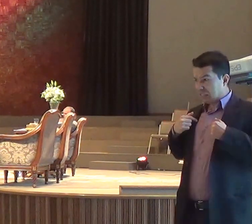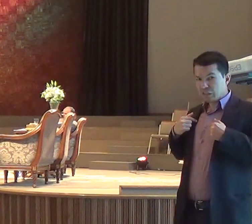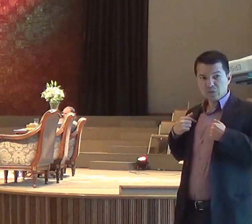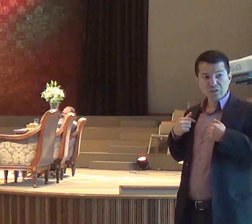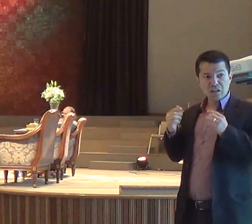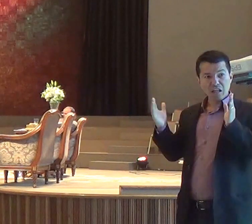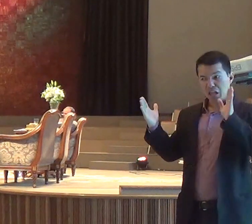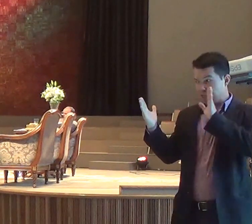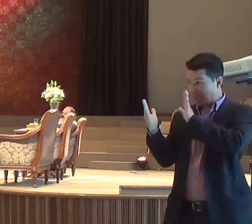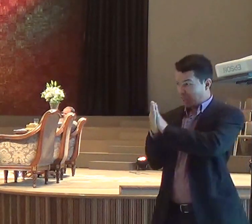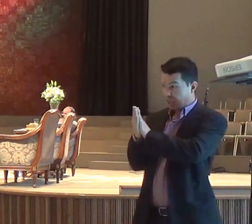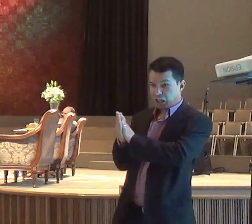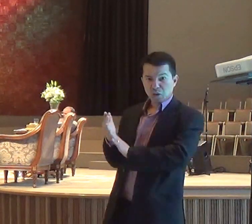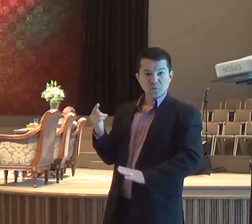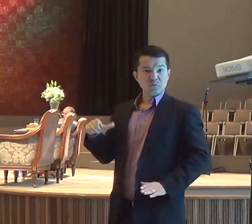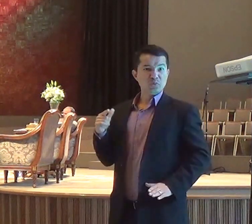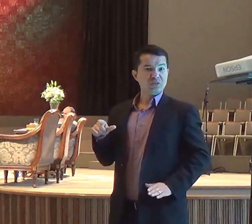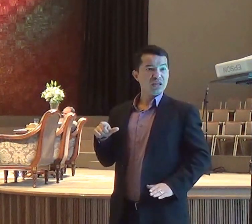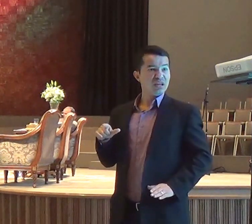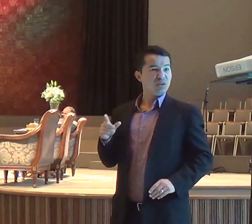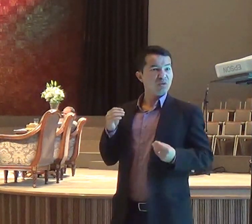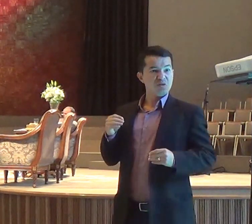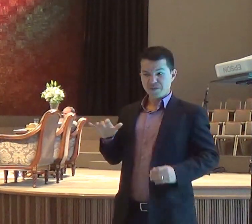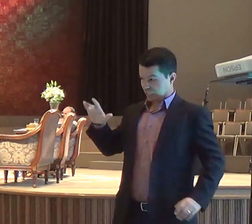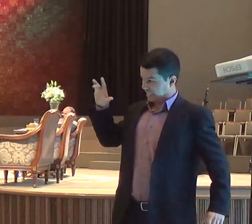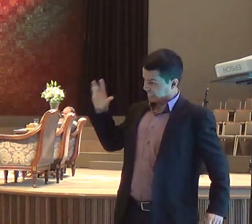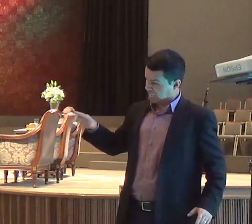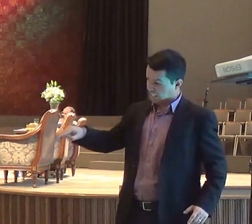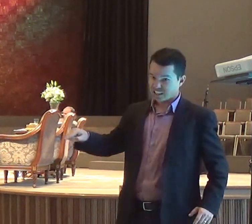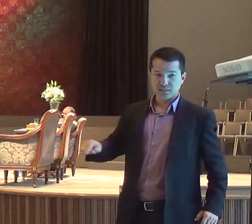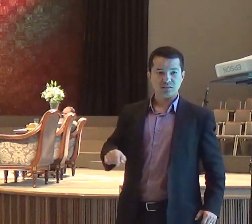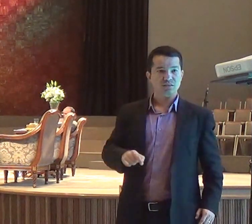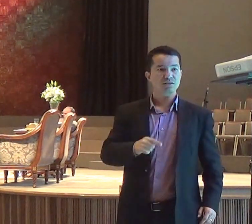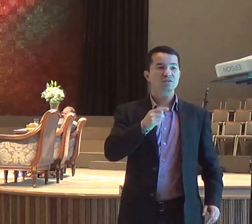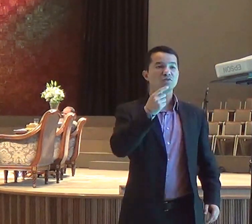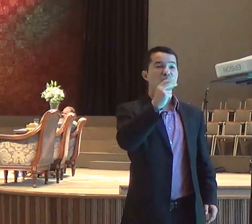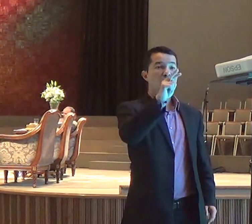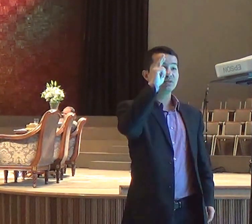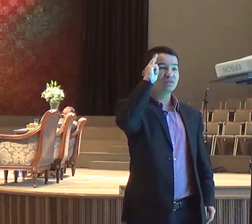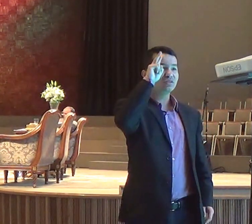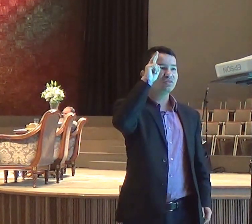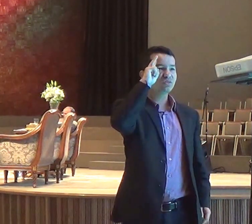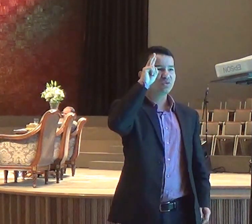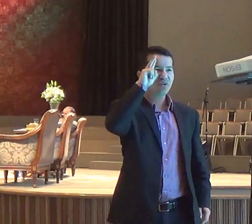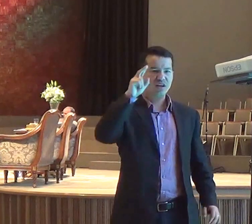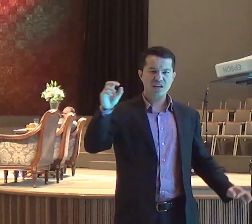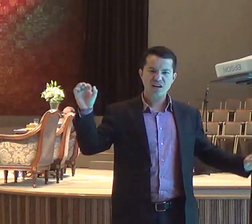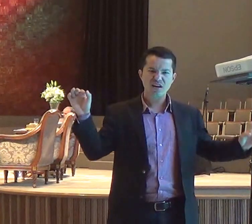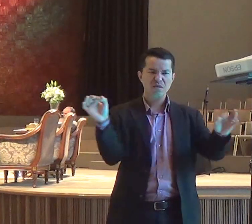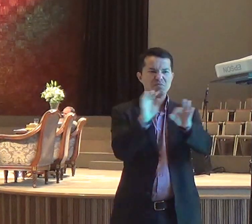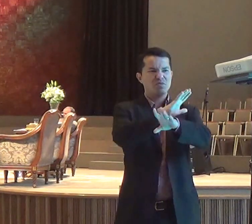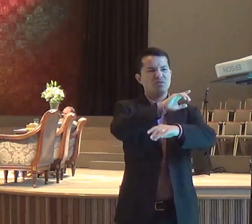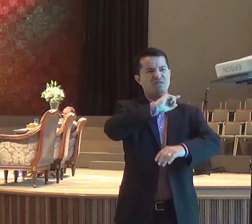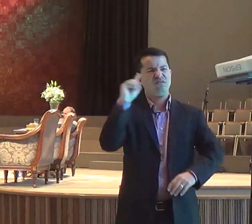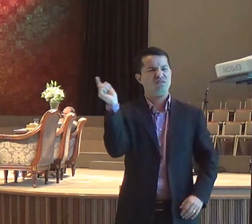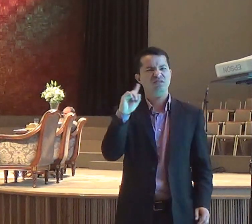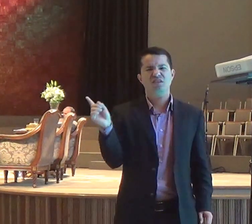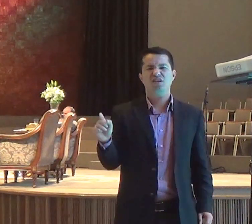a história não terminou, sai da caverna, cumpre a tua missão, para de ficar olhando para a sua decepção,